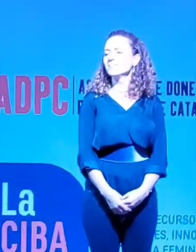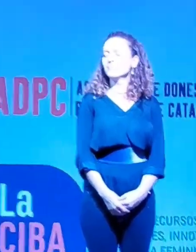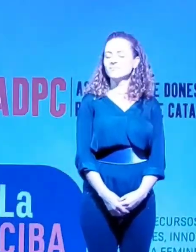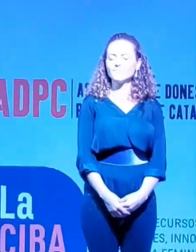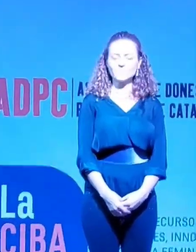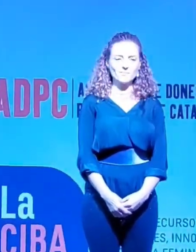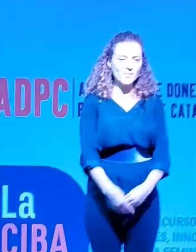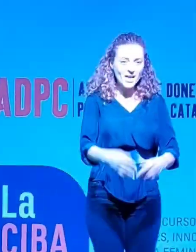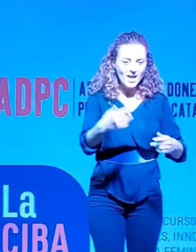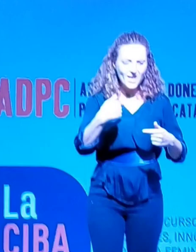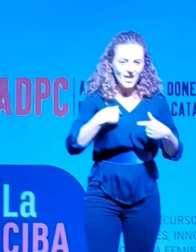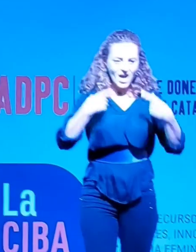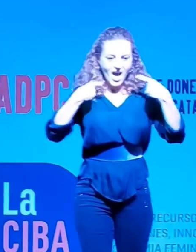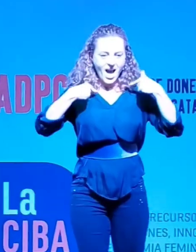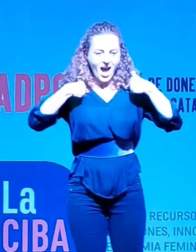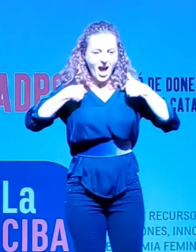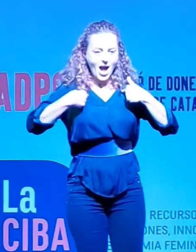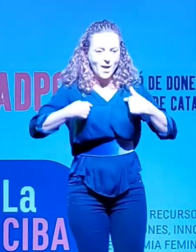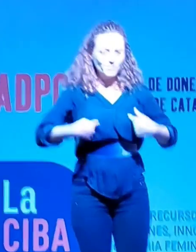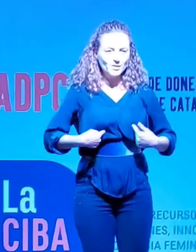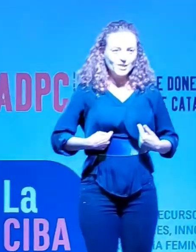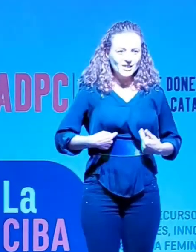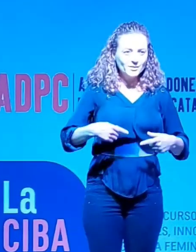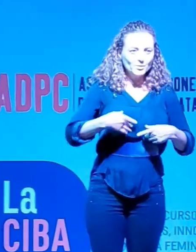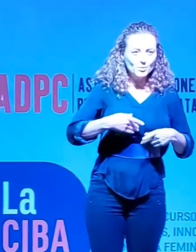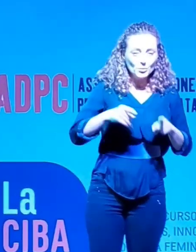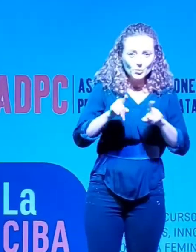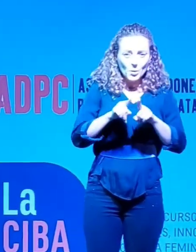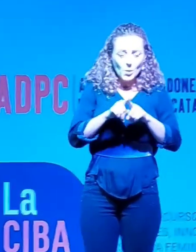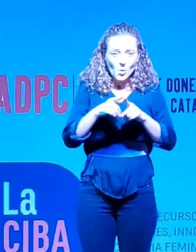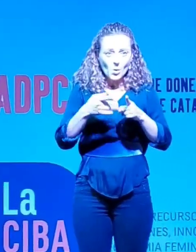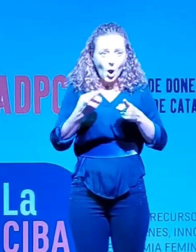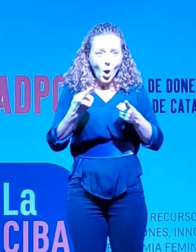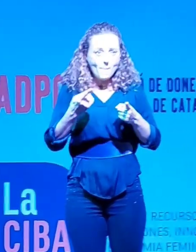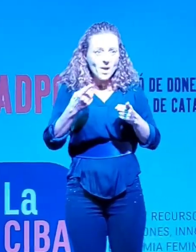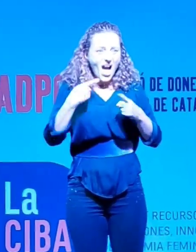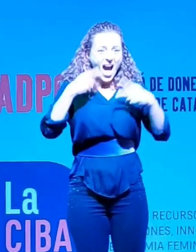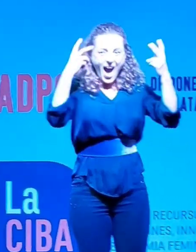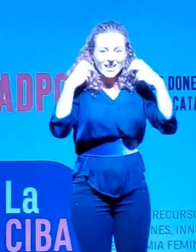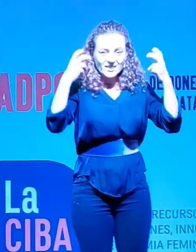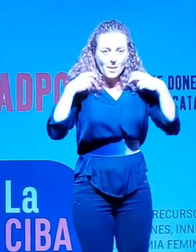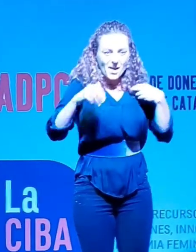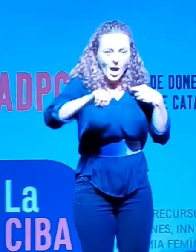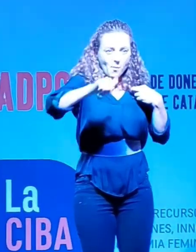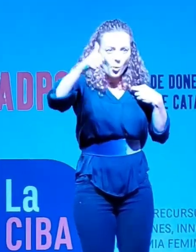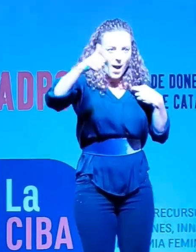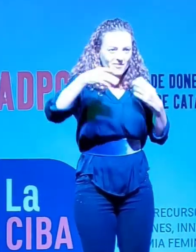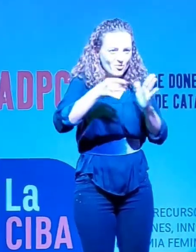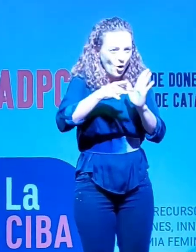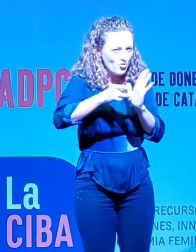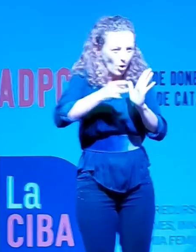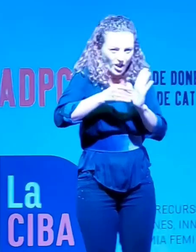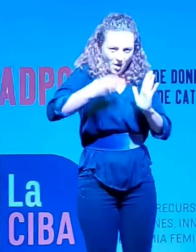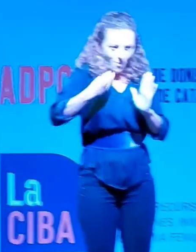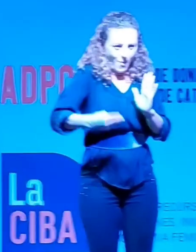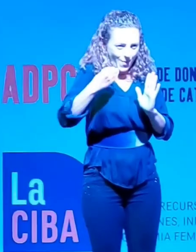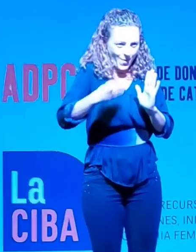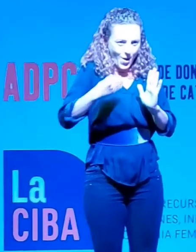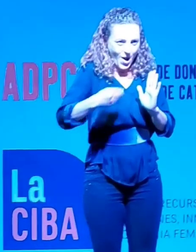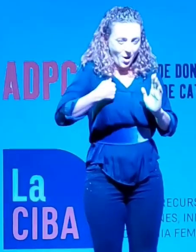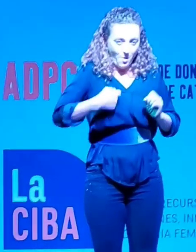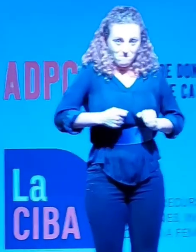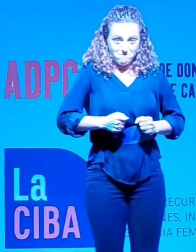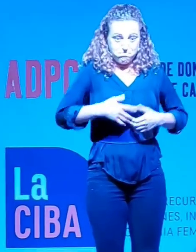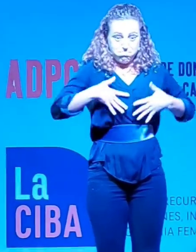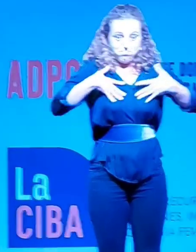Em sento com una nena petita que ha aprovat l'examen amb sobresalient. De debò, estic molt